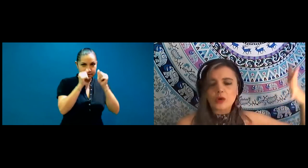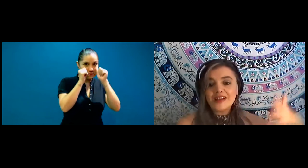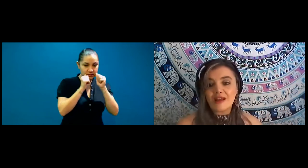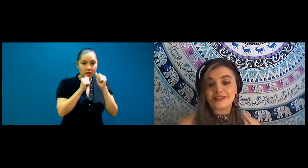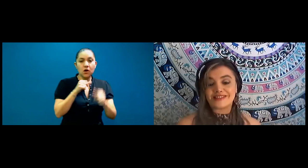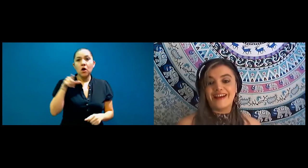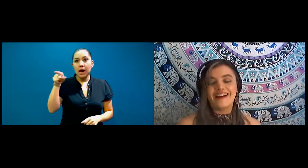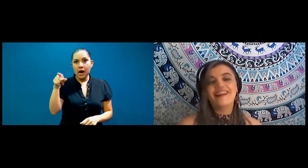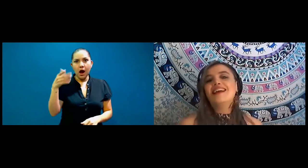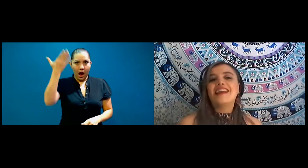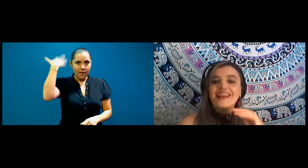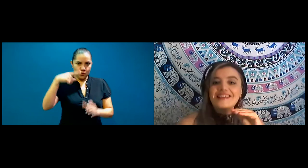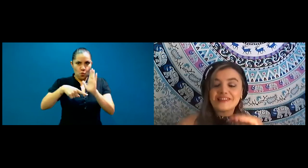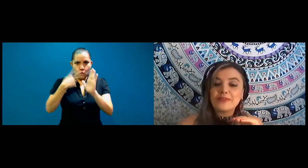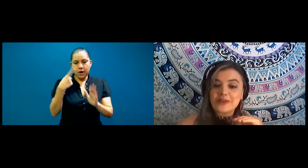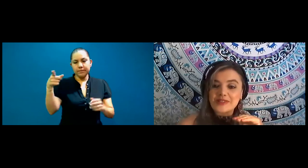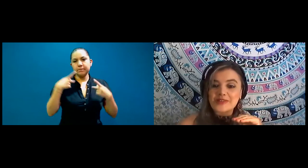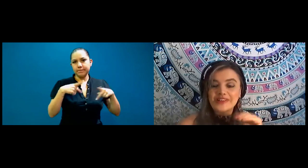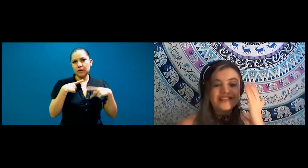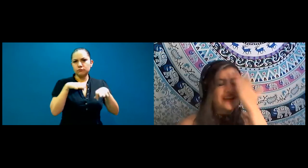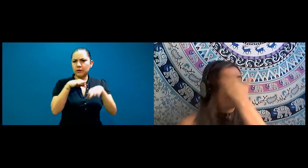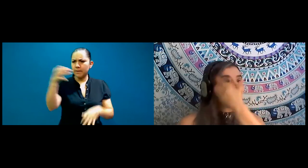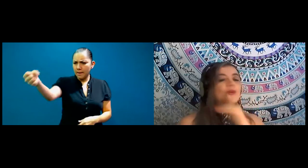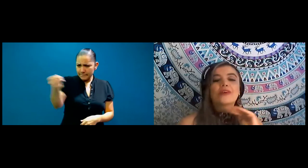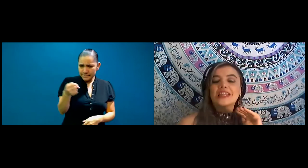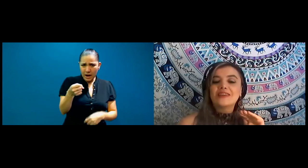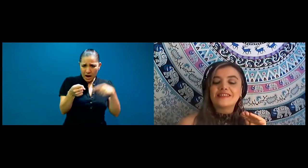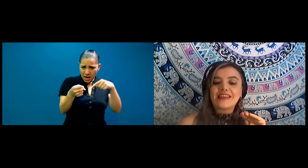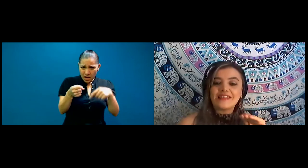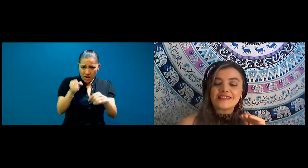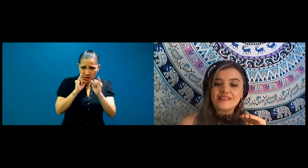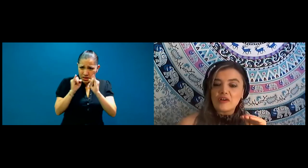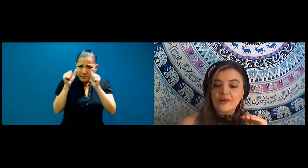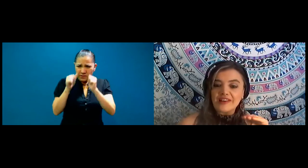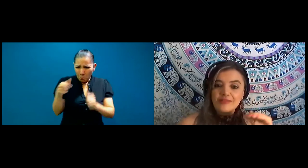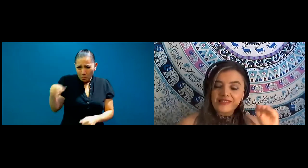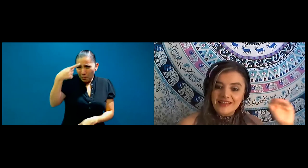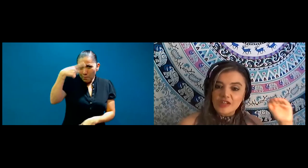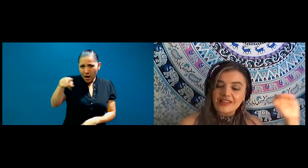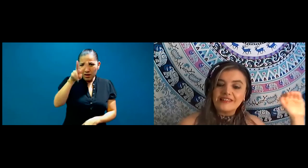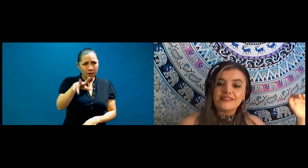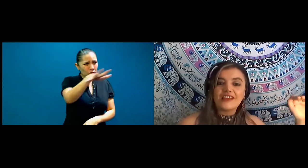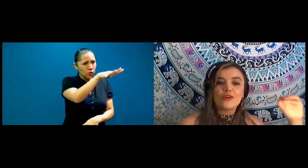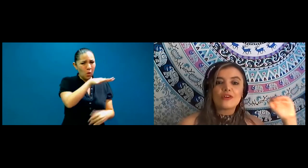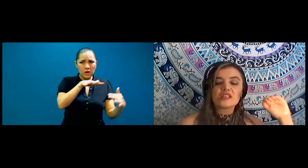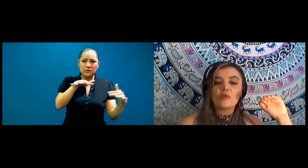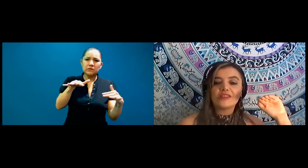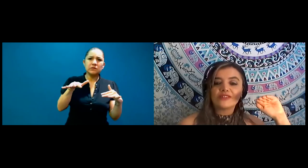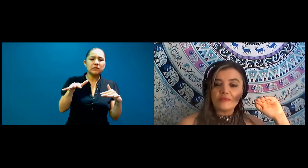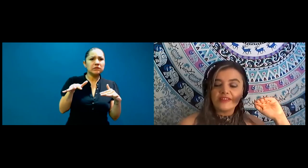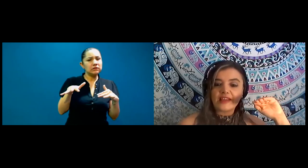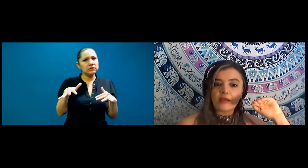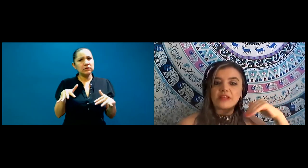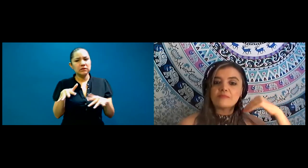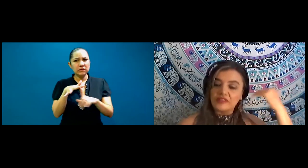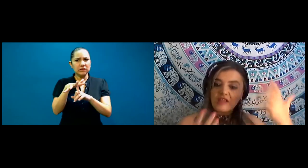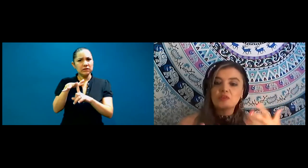arruina la vista. Ese tipo de cuestiones no creo que deban quedarse así como que nada más de anécdota del tintero. Creo que es momento